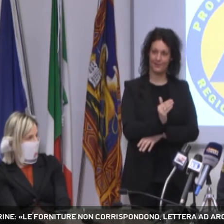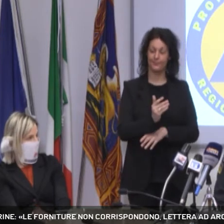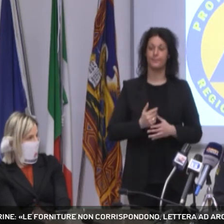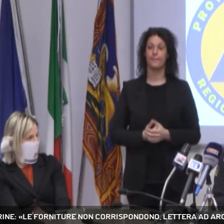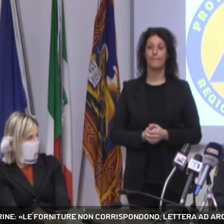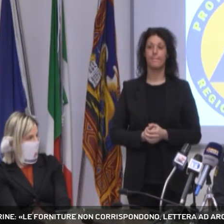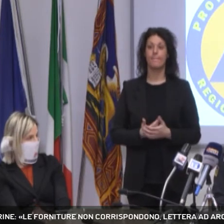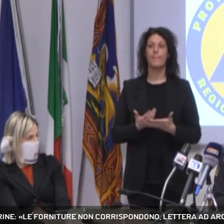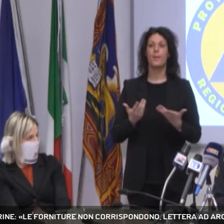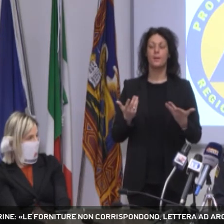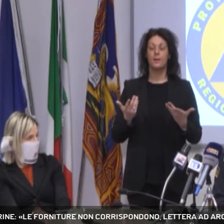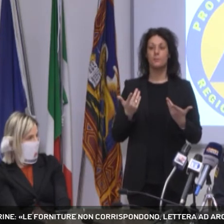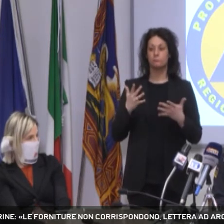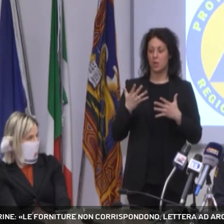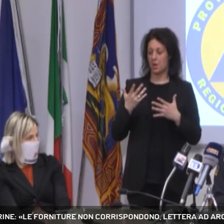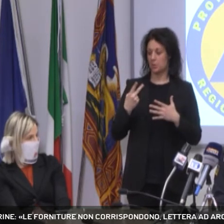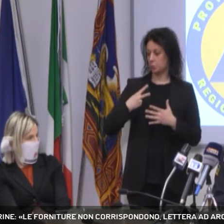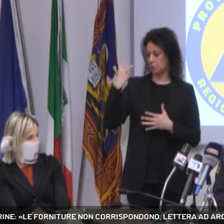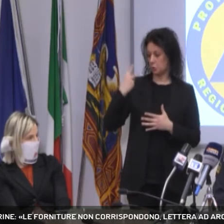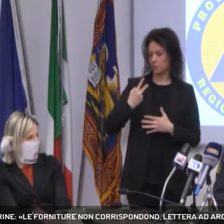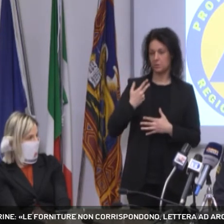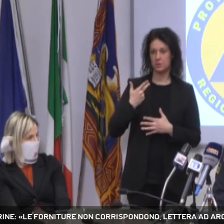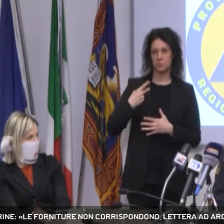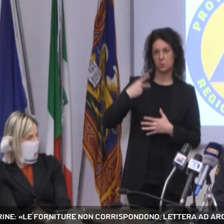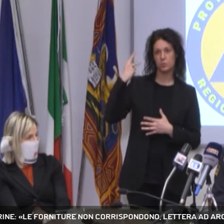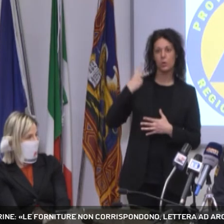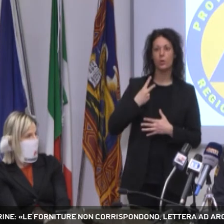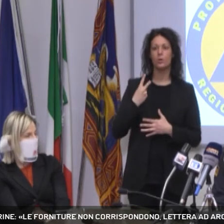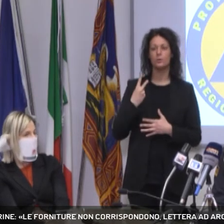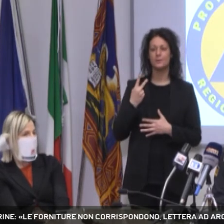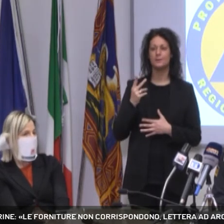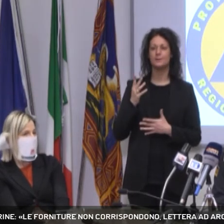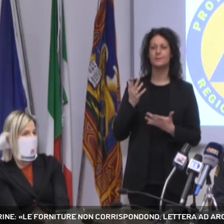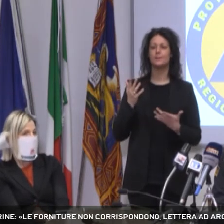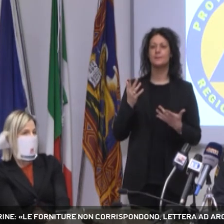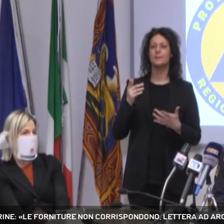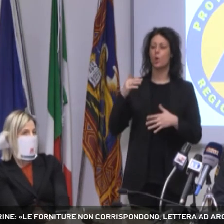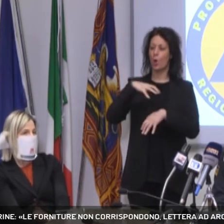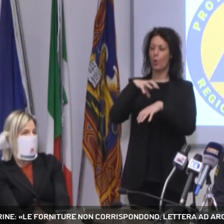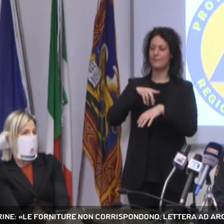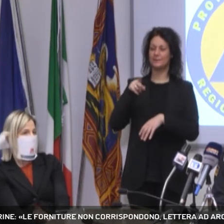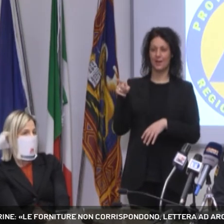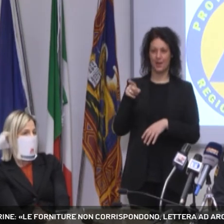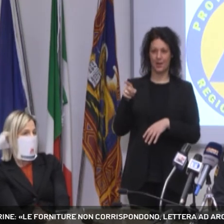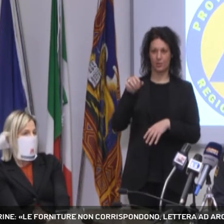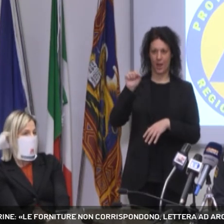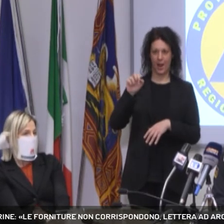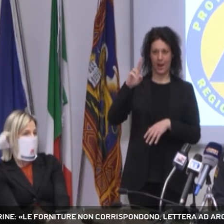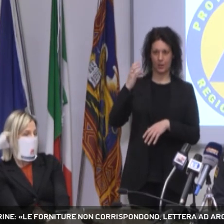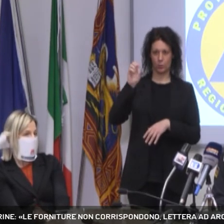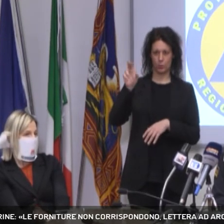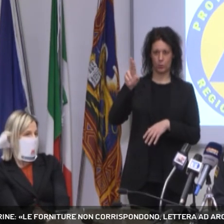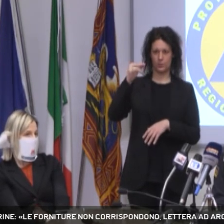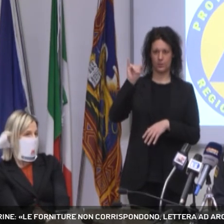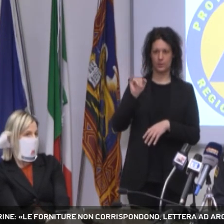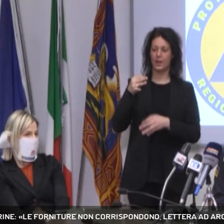Siccome da un paio di giorni, mi pare due o tre giorni, ha deciso il commissario di inserire